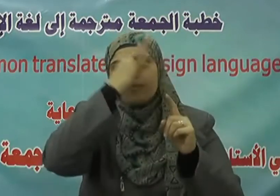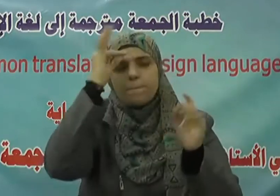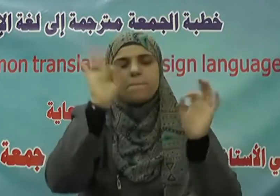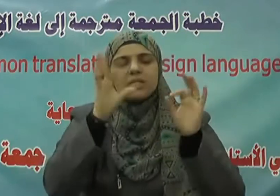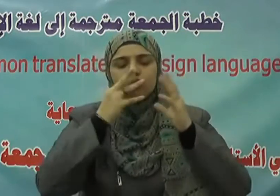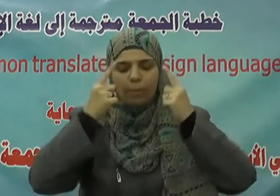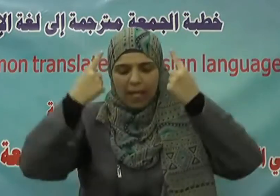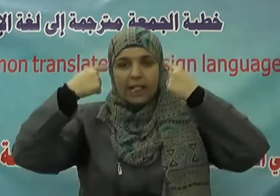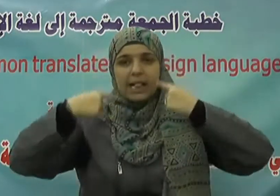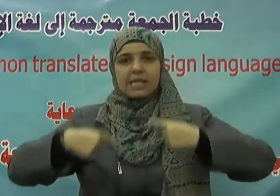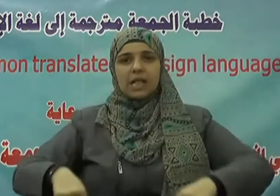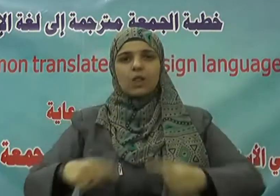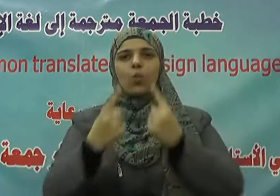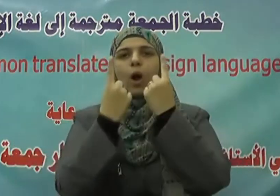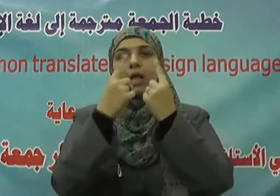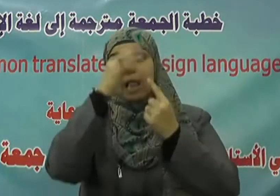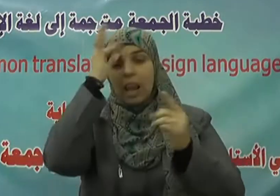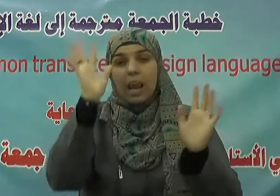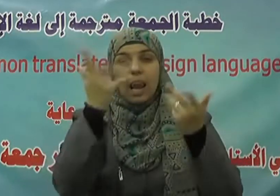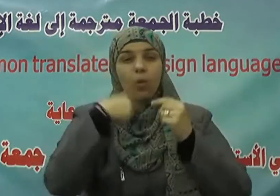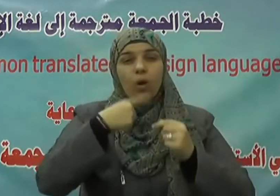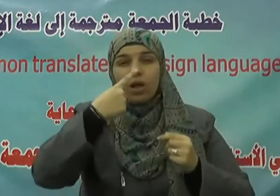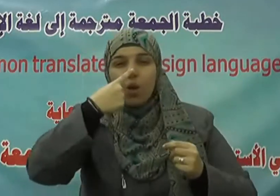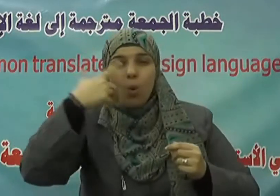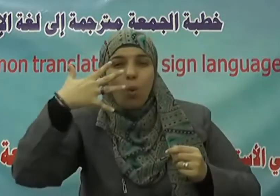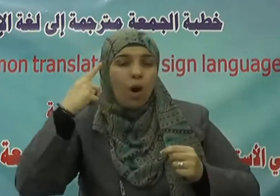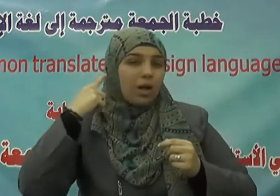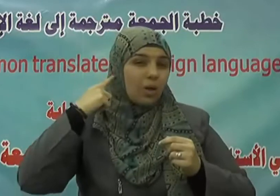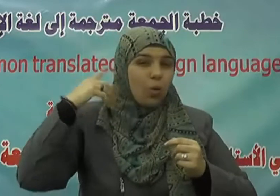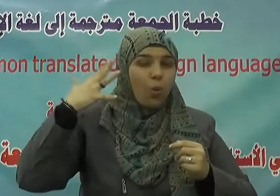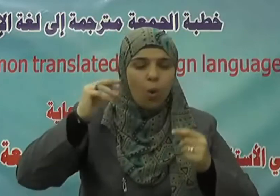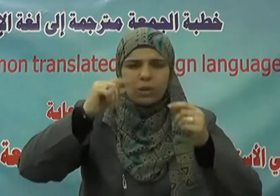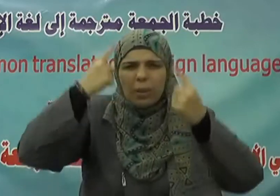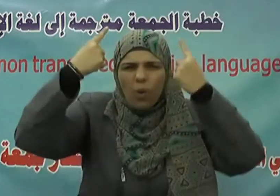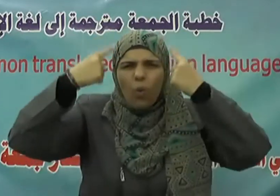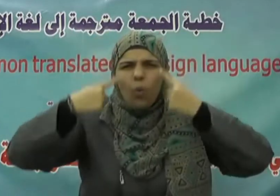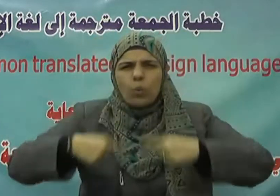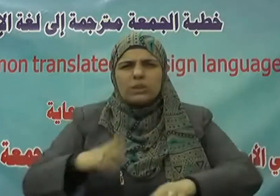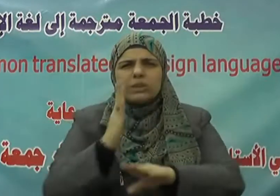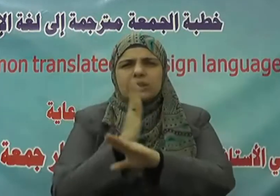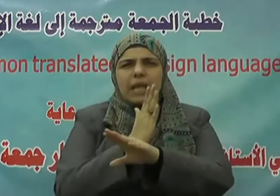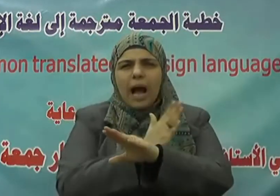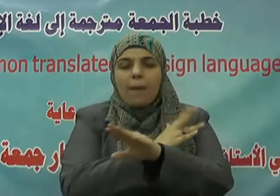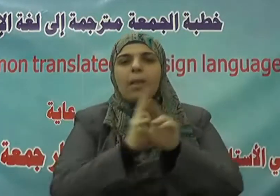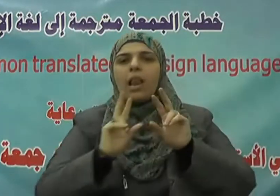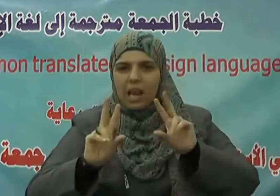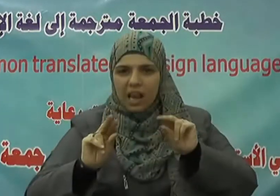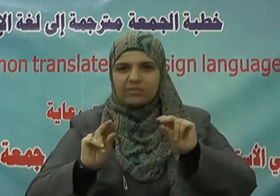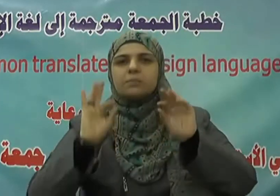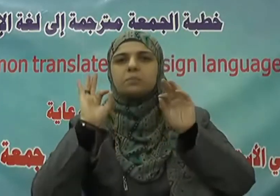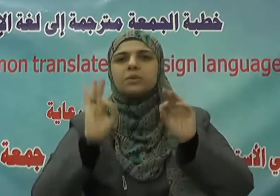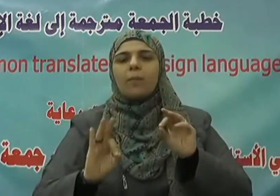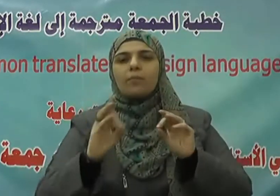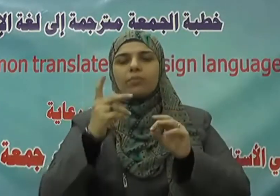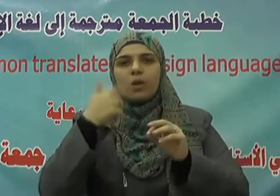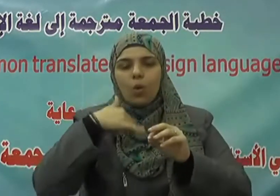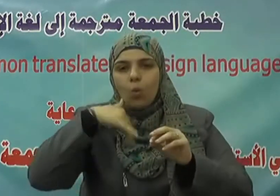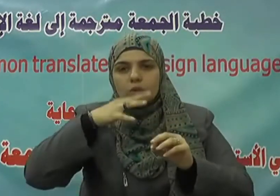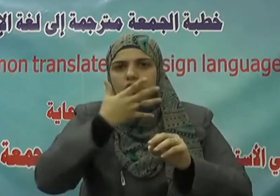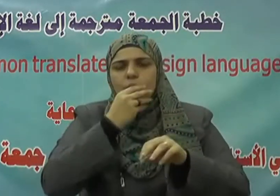إذا اشتكى منه عضو تداعى له سائر الجسد بالسهر والحمى